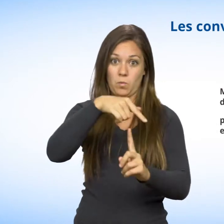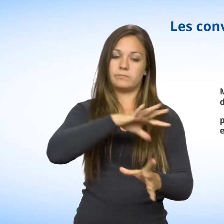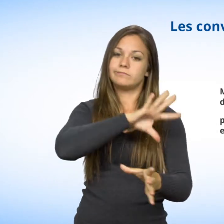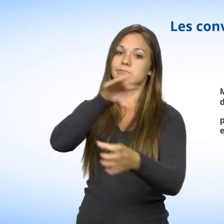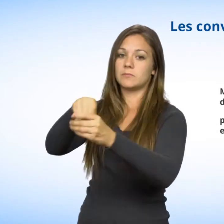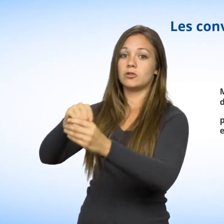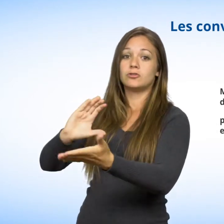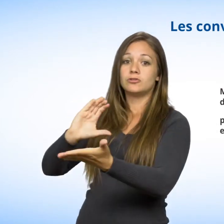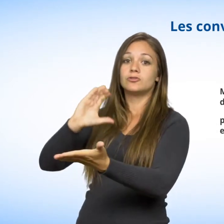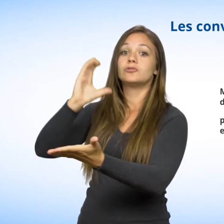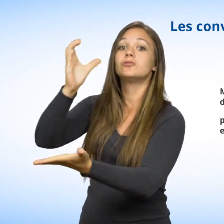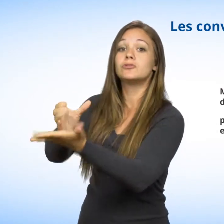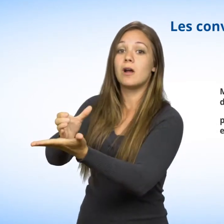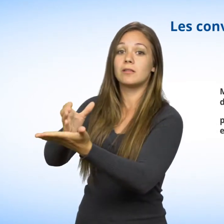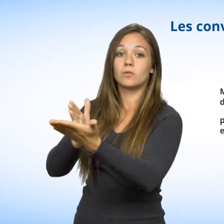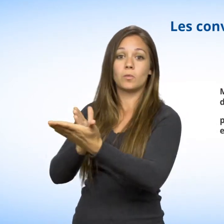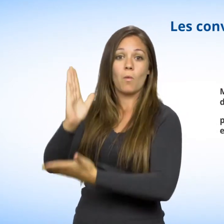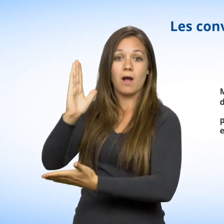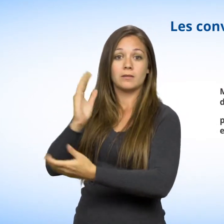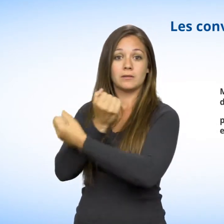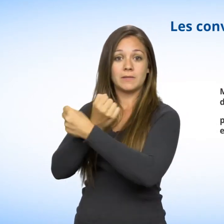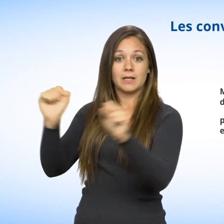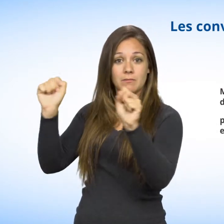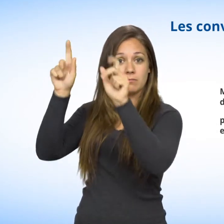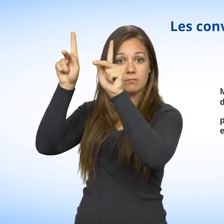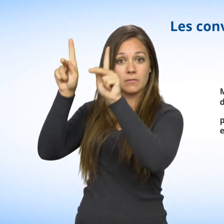Ces situations sont contraires à la Charte des droits et libertés de la personne.